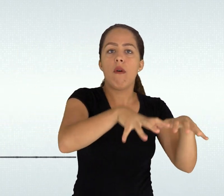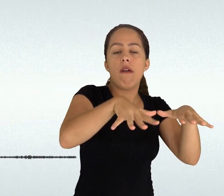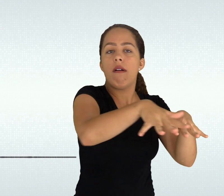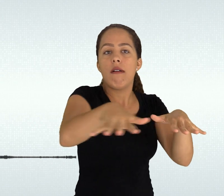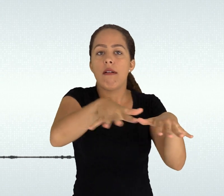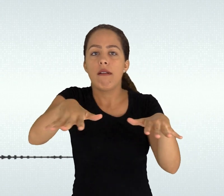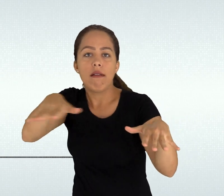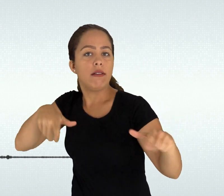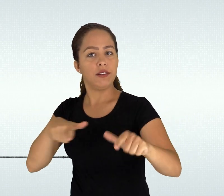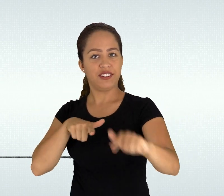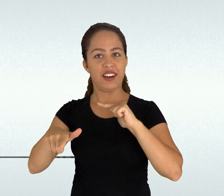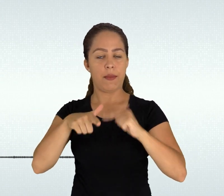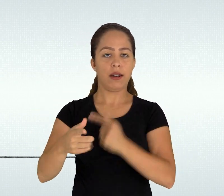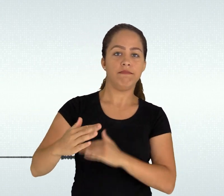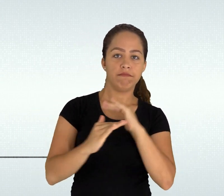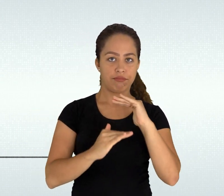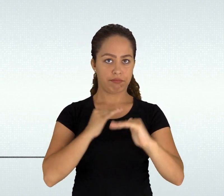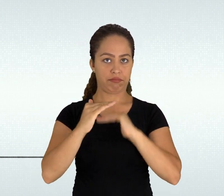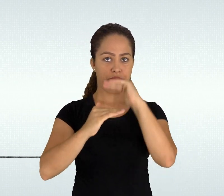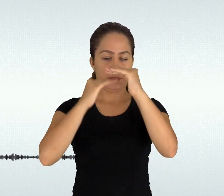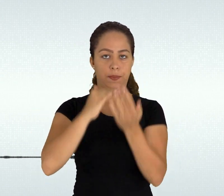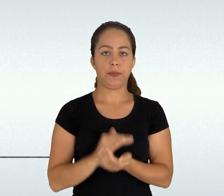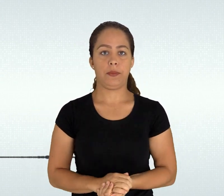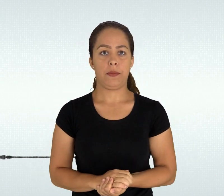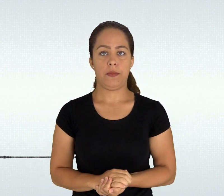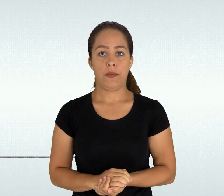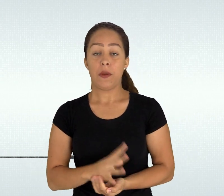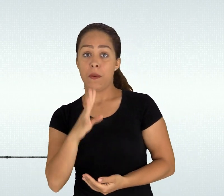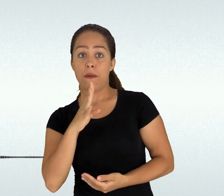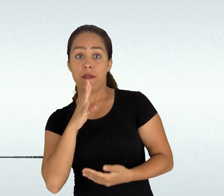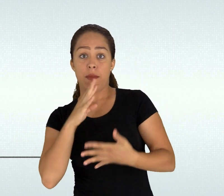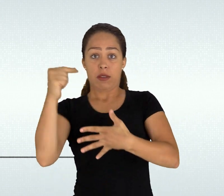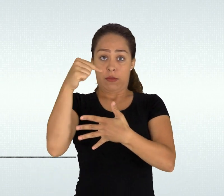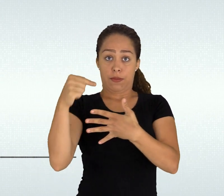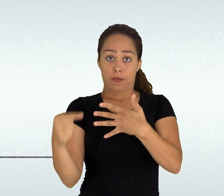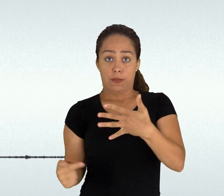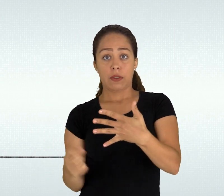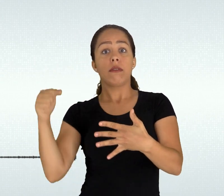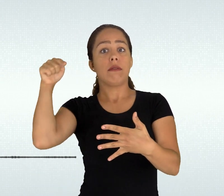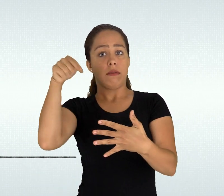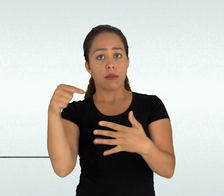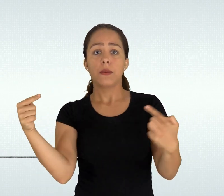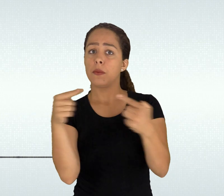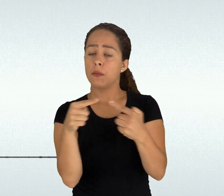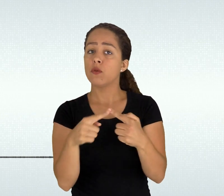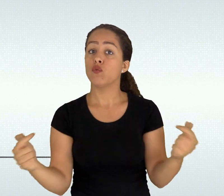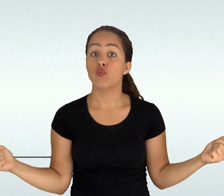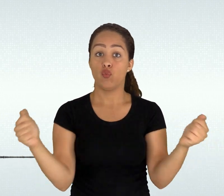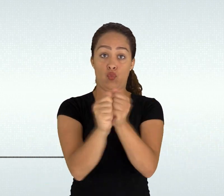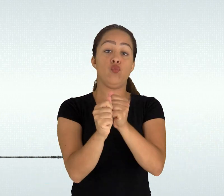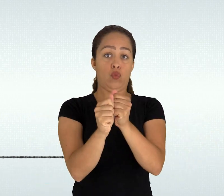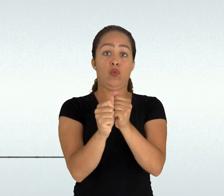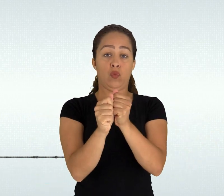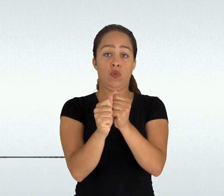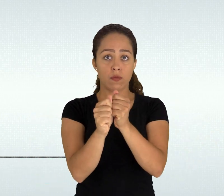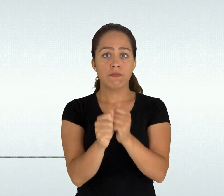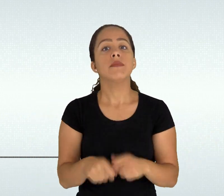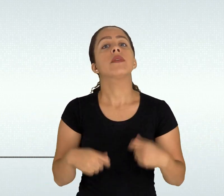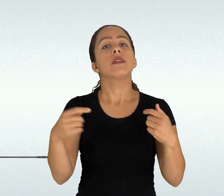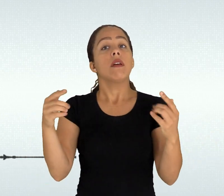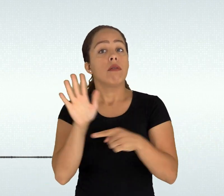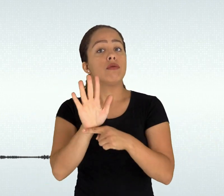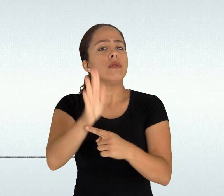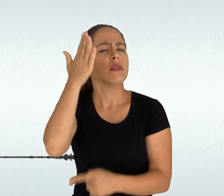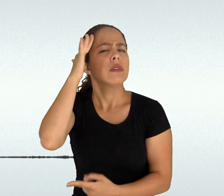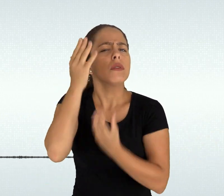a produção dos conhecimentos necessários para otimizar esse processo de construção e transformação da realidade humana